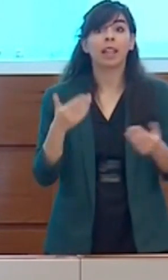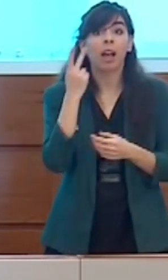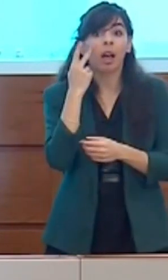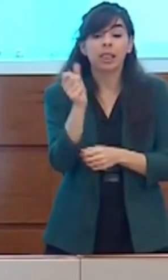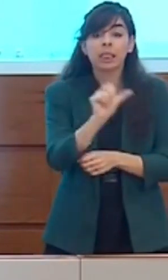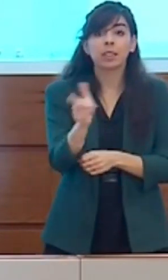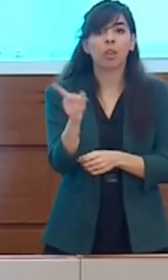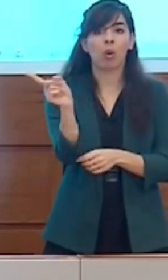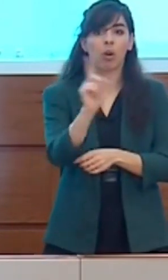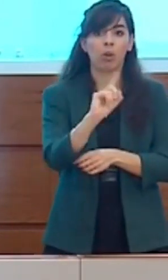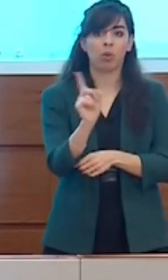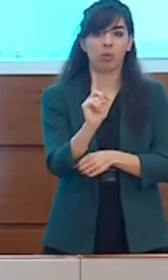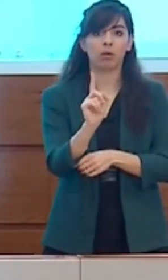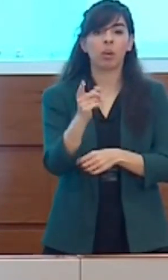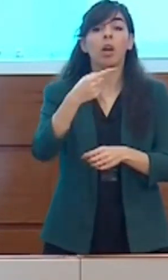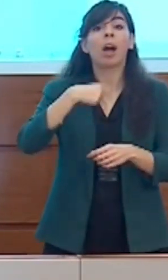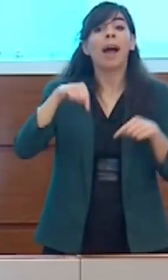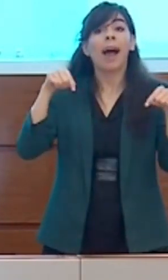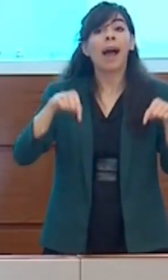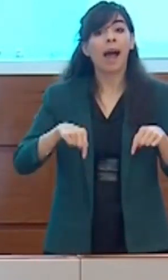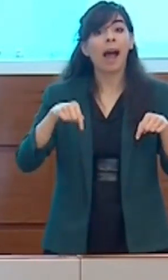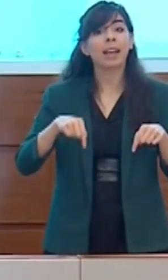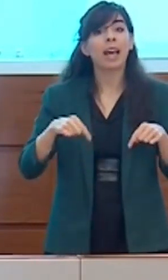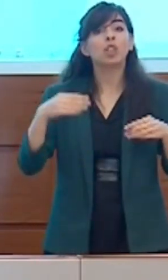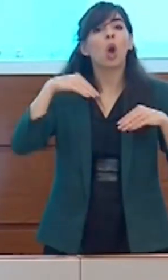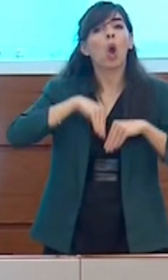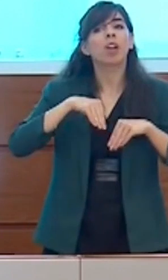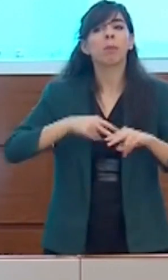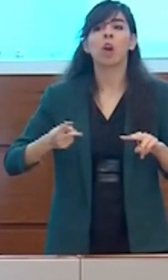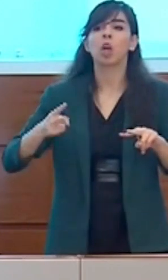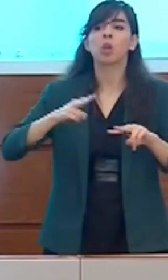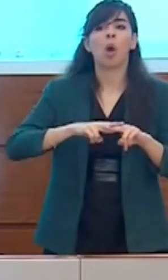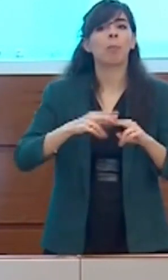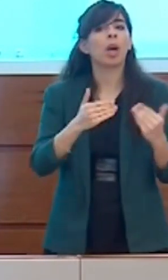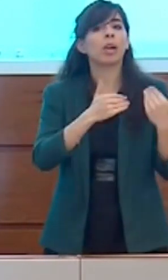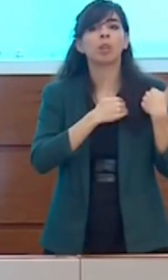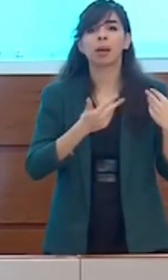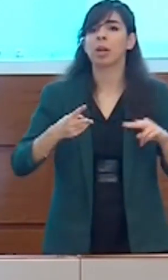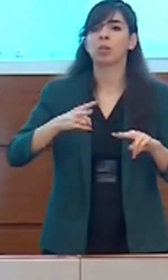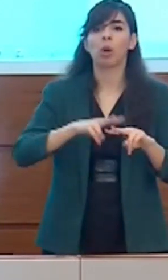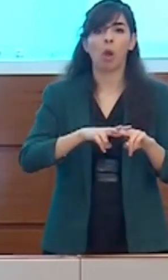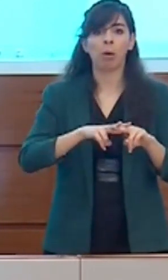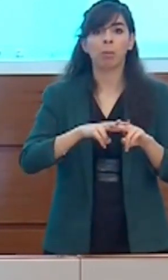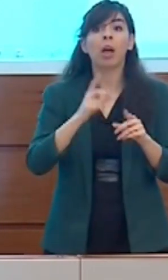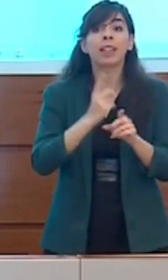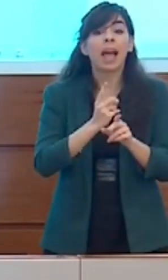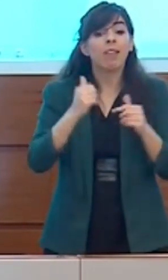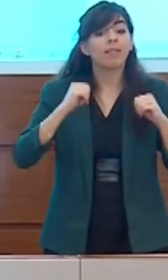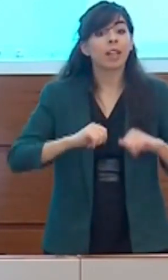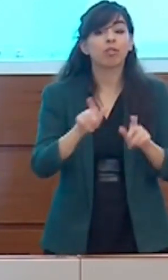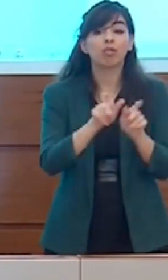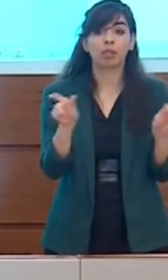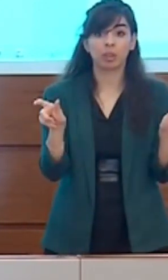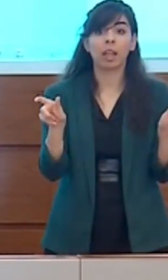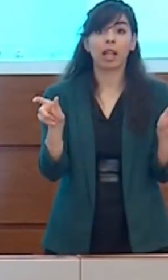bisogna essere ancora di più consapevoli e responsabili e bisogna che i nostri cittadini